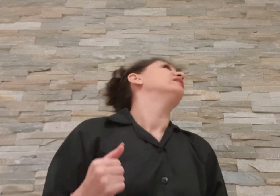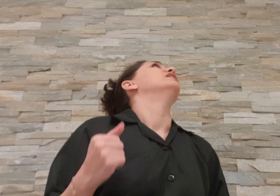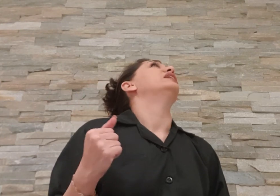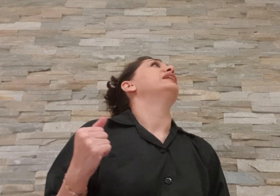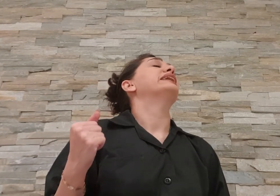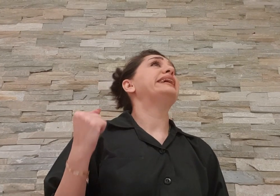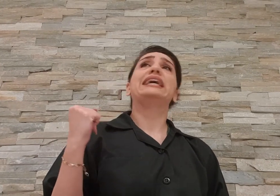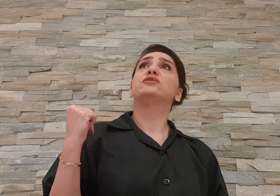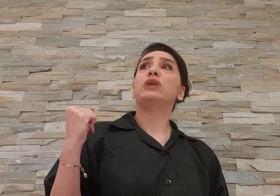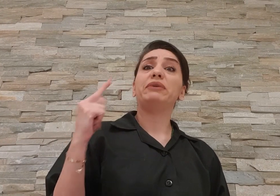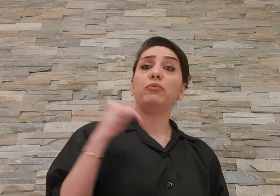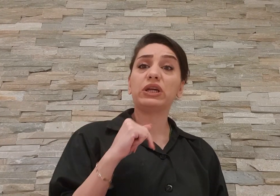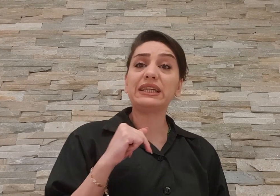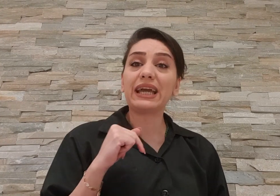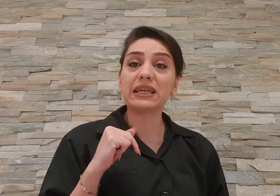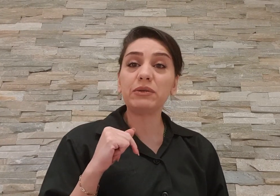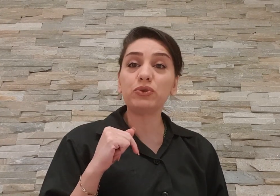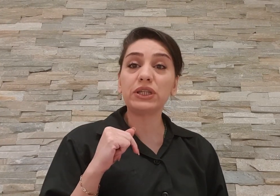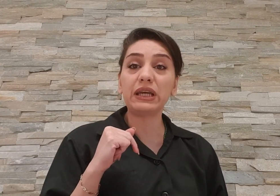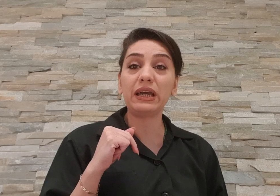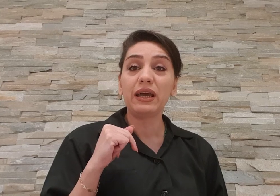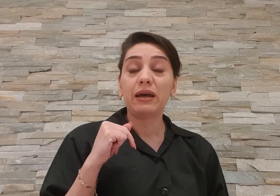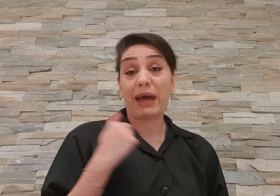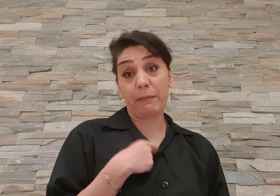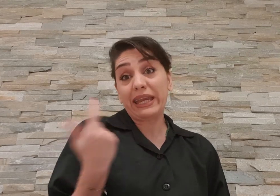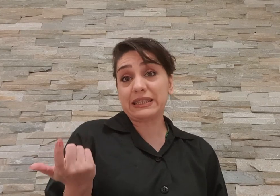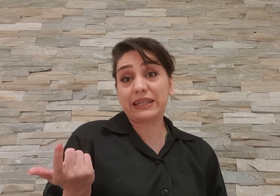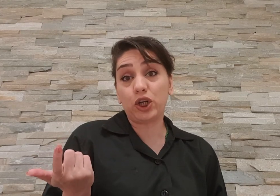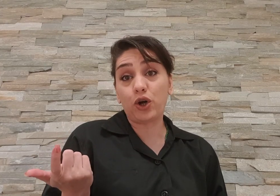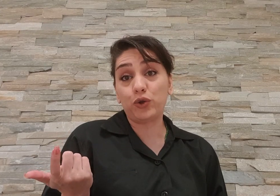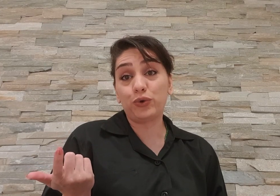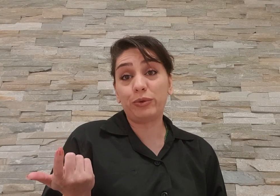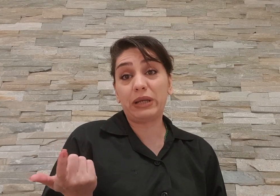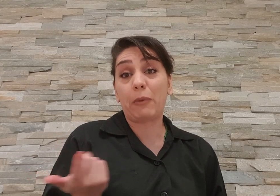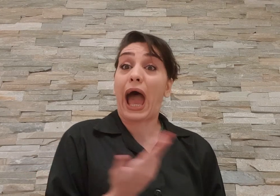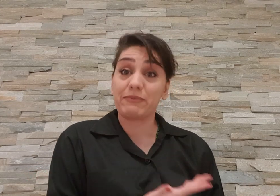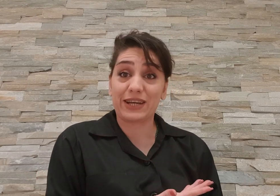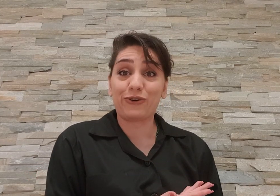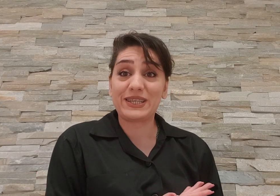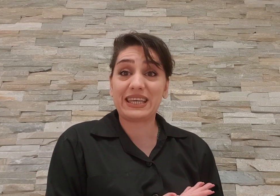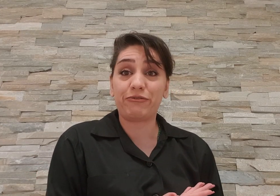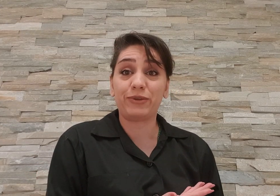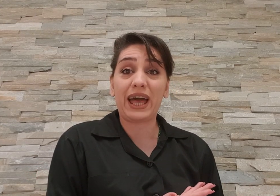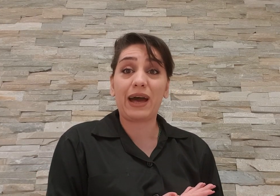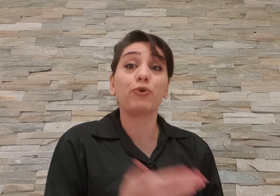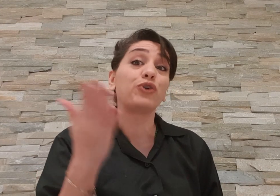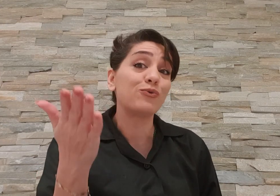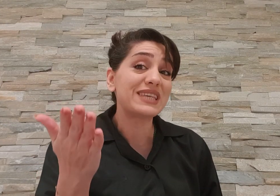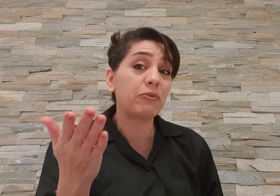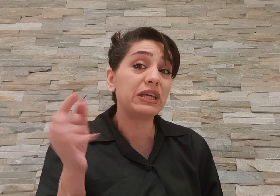بعد غیر از اون هم یه مورد دیگه شمی بود که برای منی که سریال گاندو رو میبینم و همسر آقای سیف بودن خب تا اون زمان